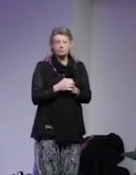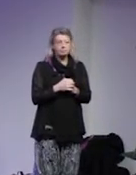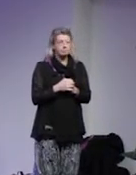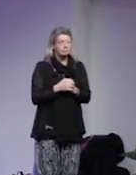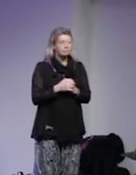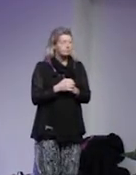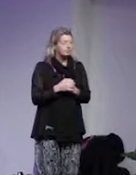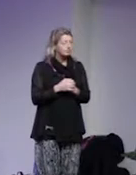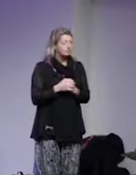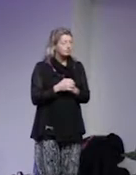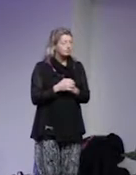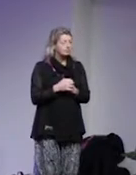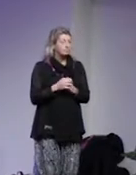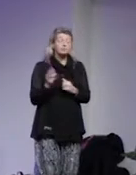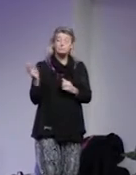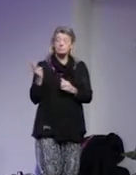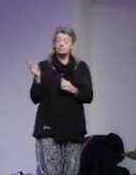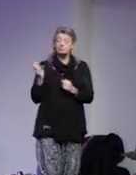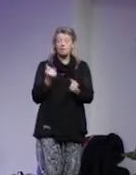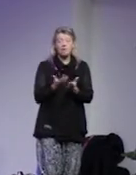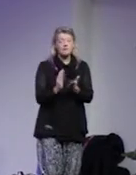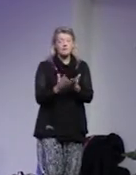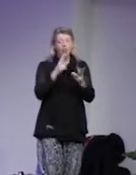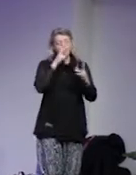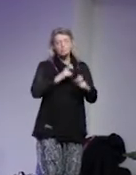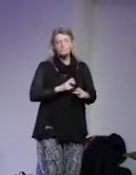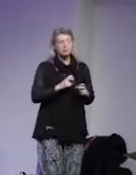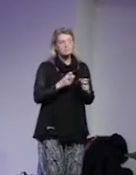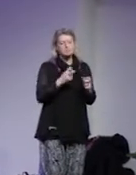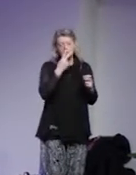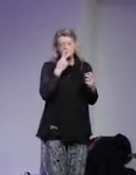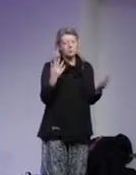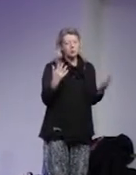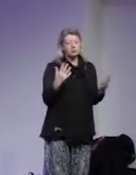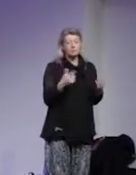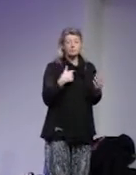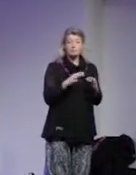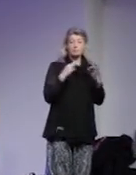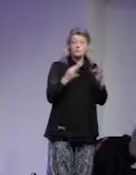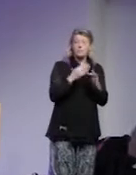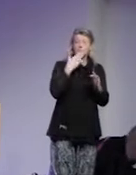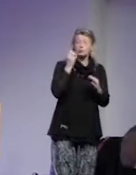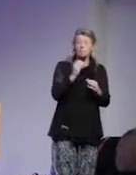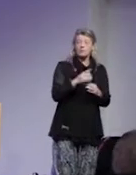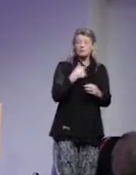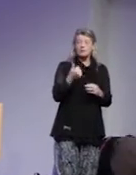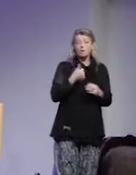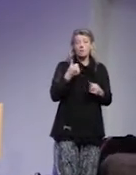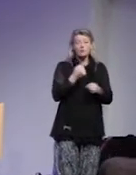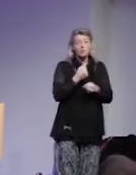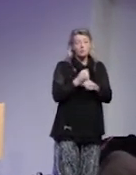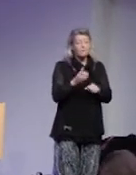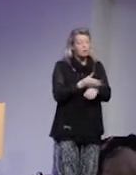Som ska berätta lite vad forskningen säger om när vi från forum pratar om att vi behöver arbeta